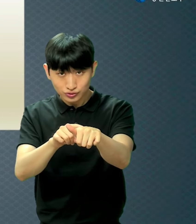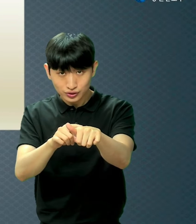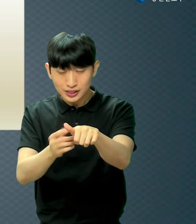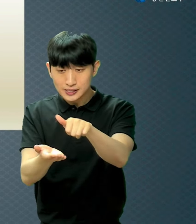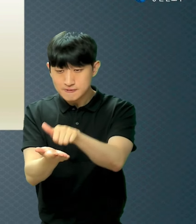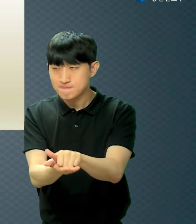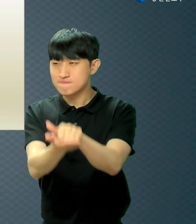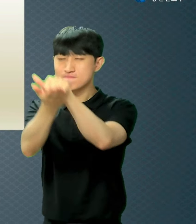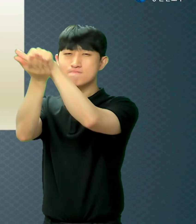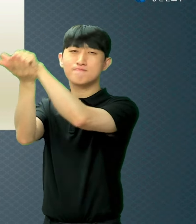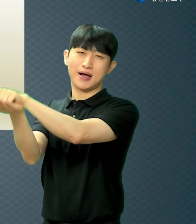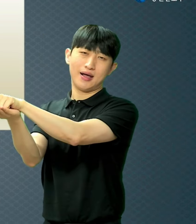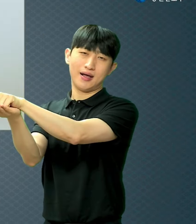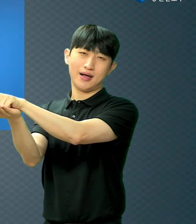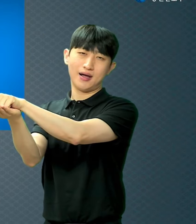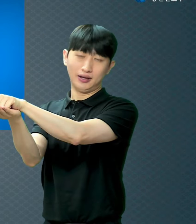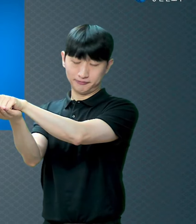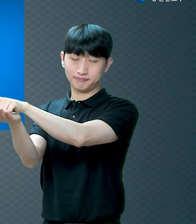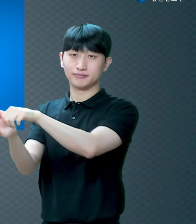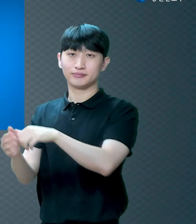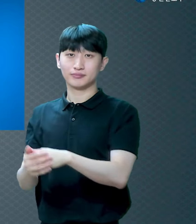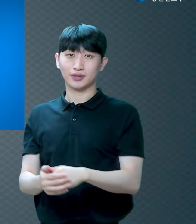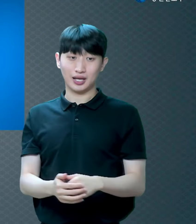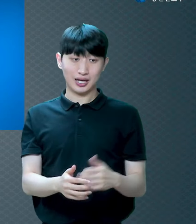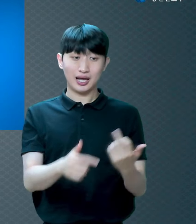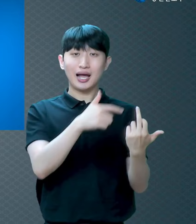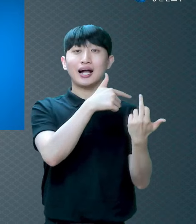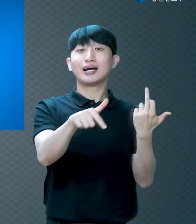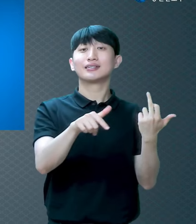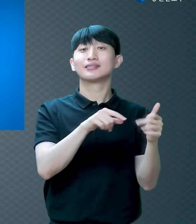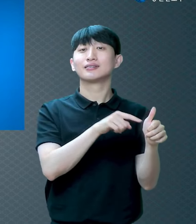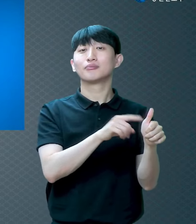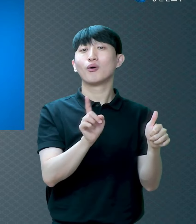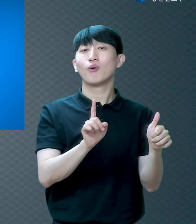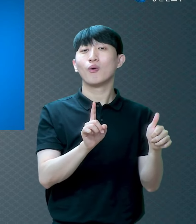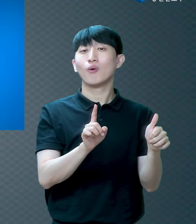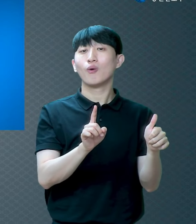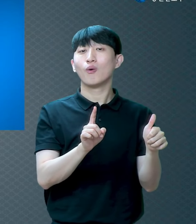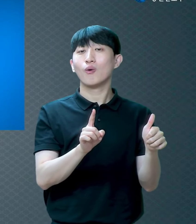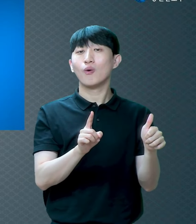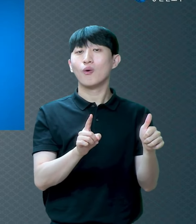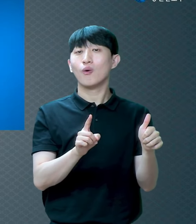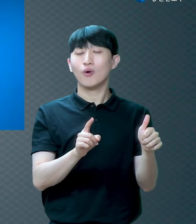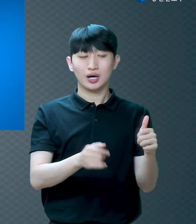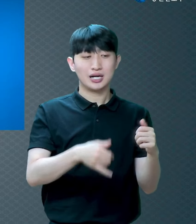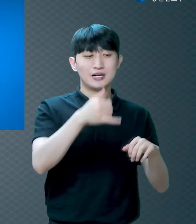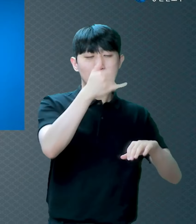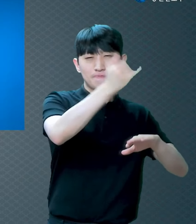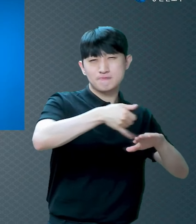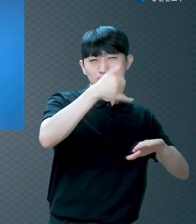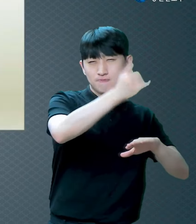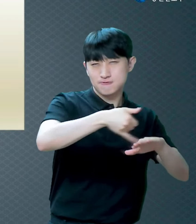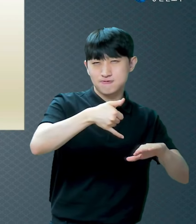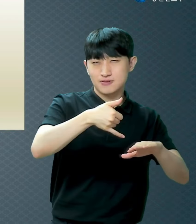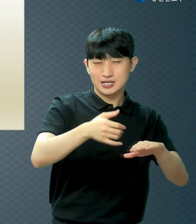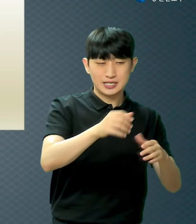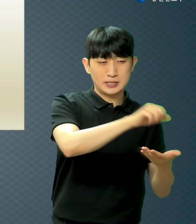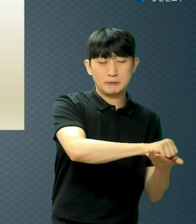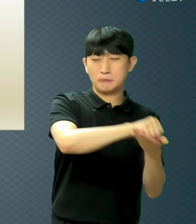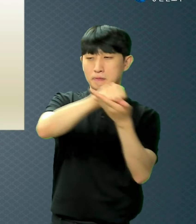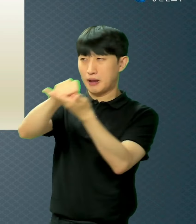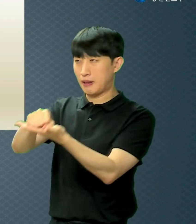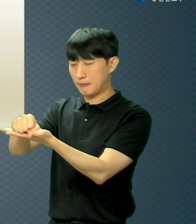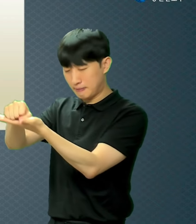그런데 가인은 재물이 뭐예요 농산물 여기 여호와